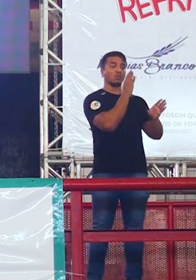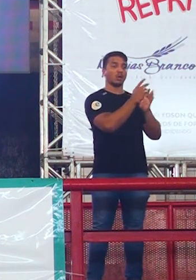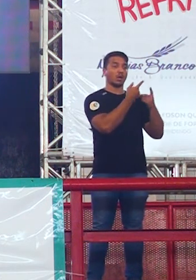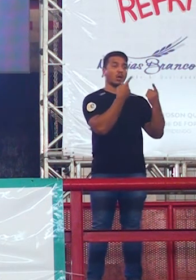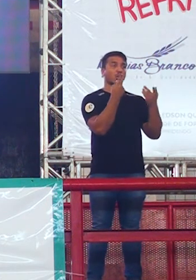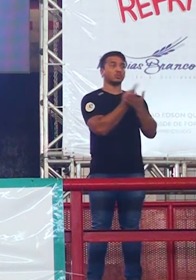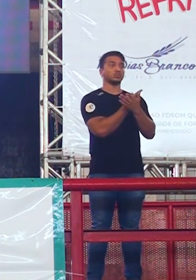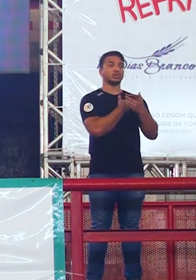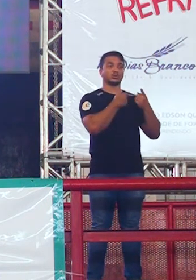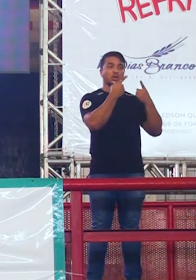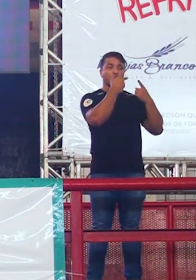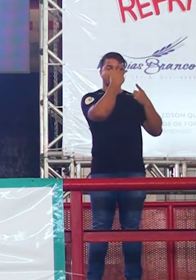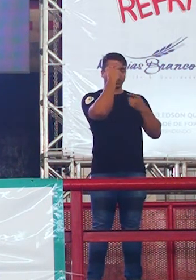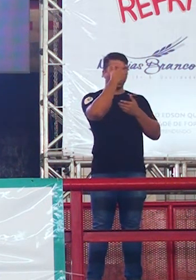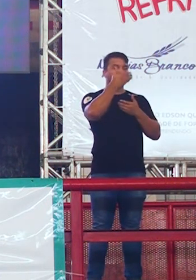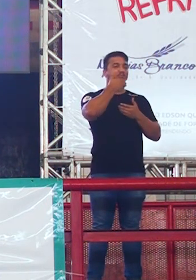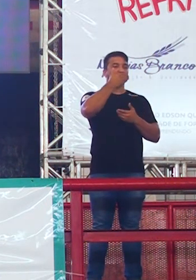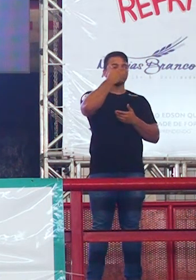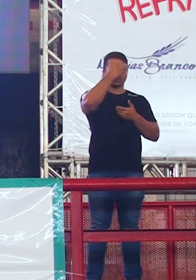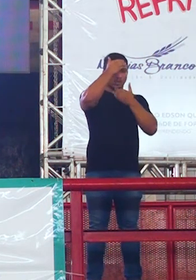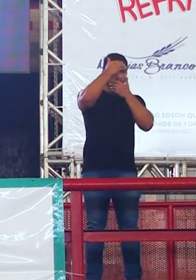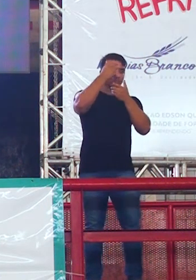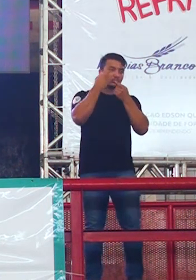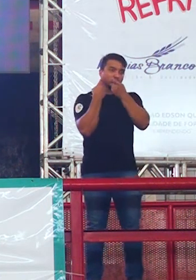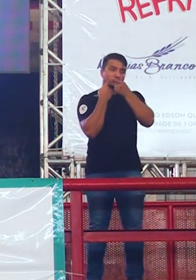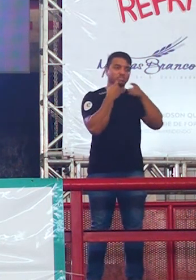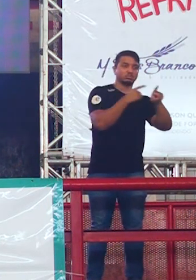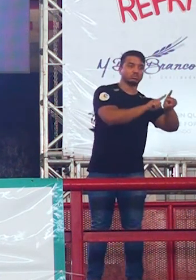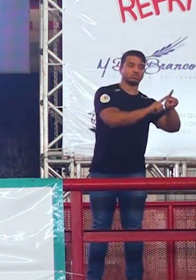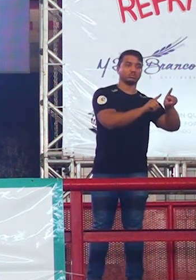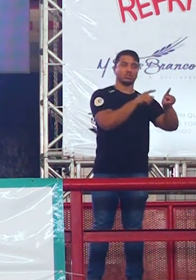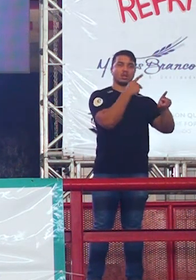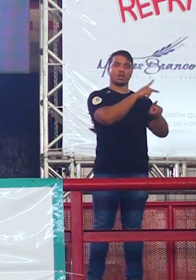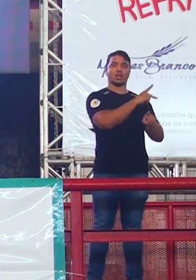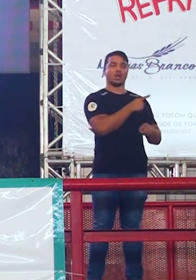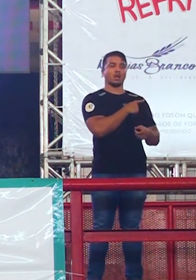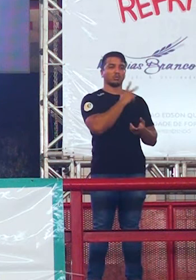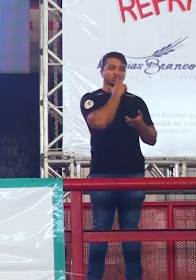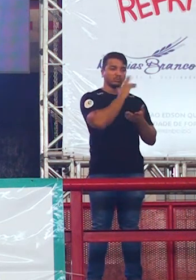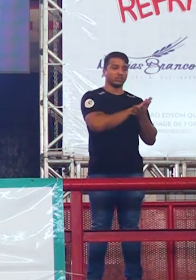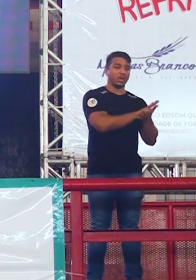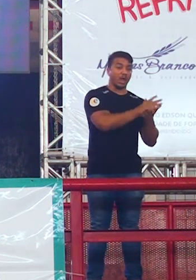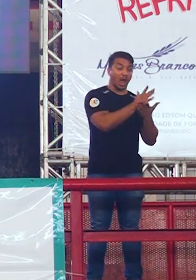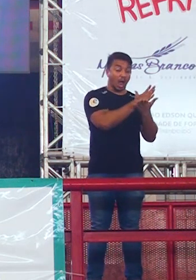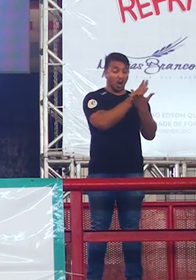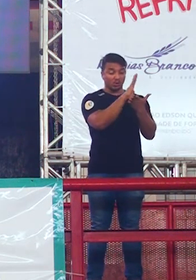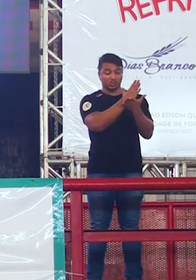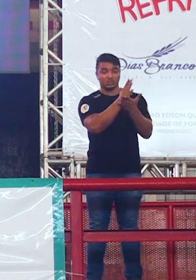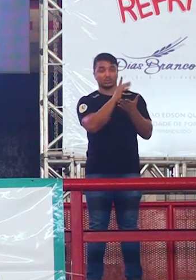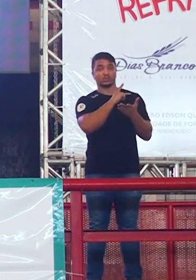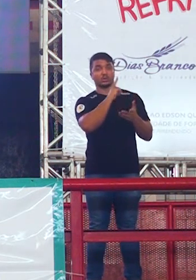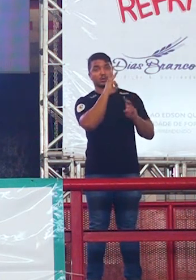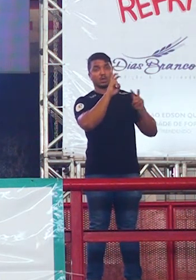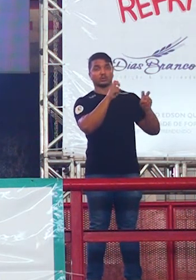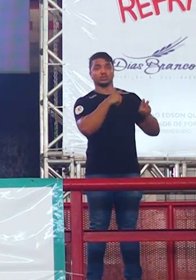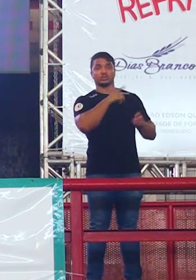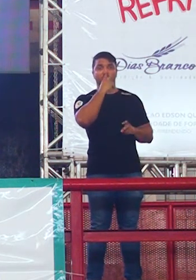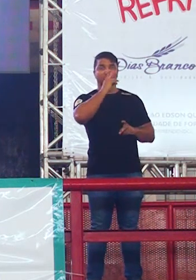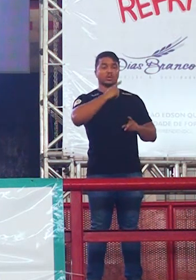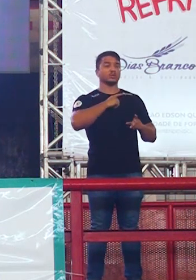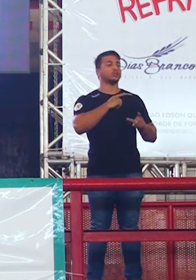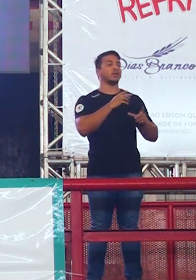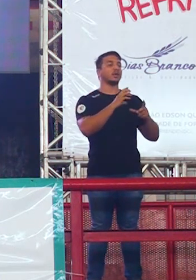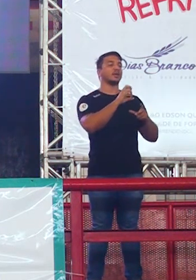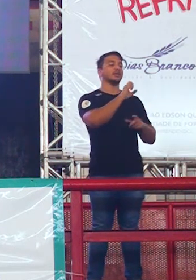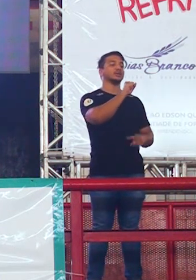um ataque terrorista do grupo Estado Islâmico. Teve aluno que falou do avanço do Estado